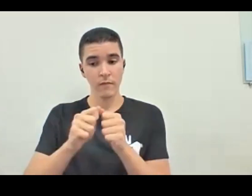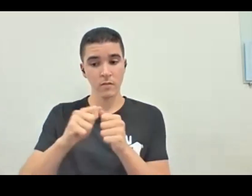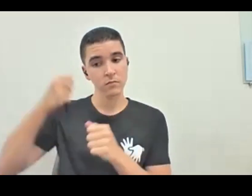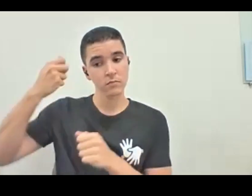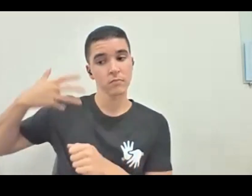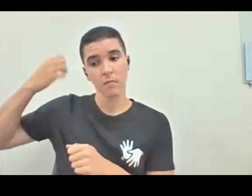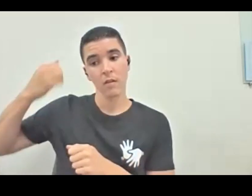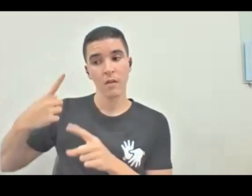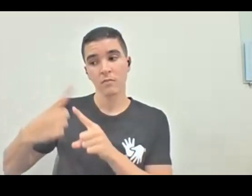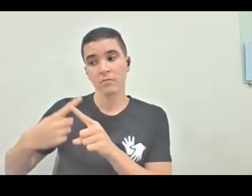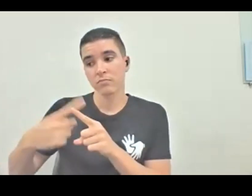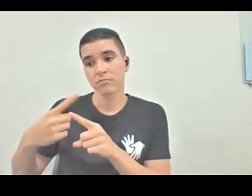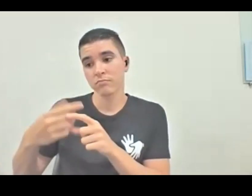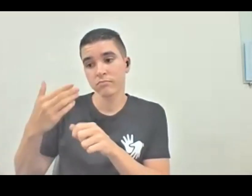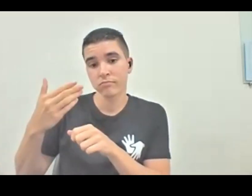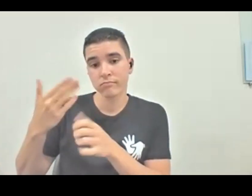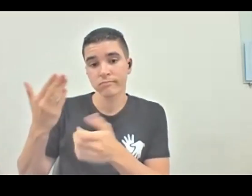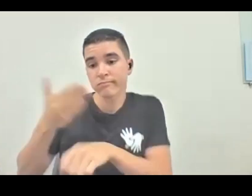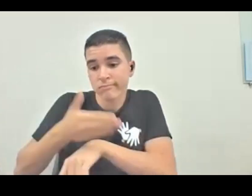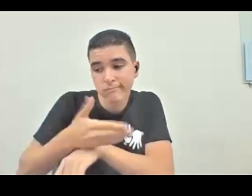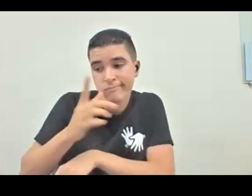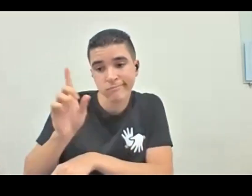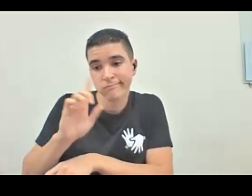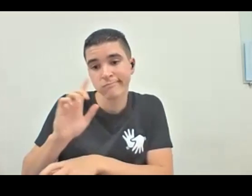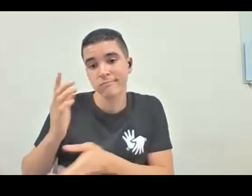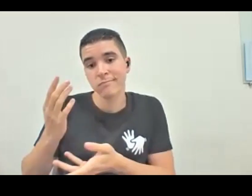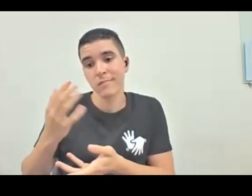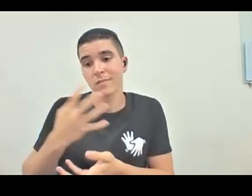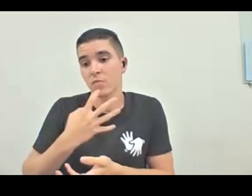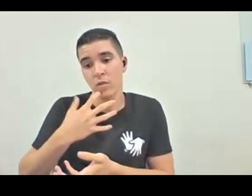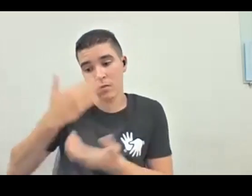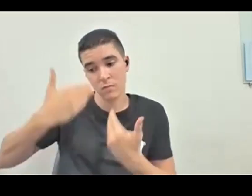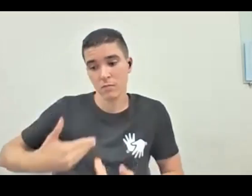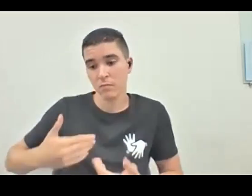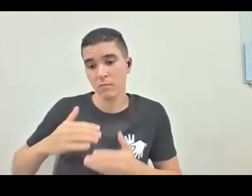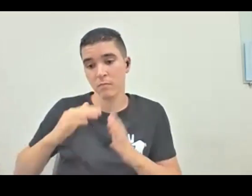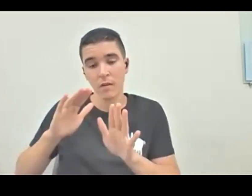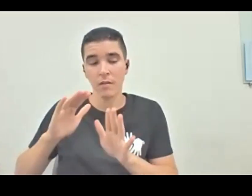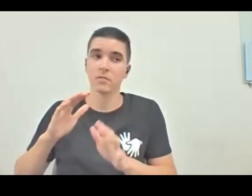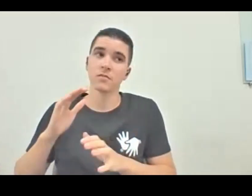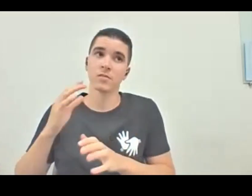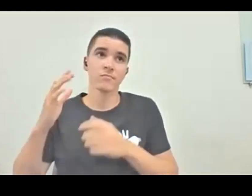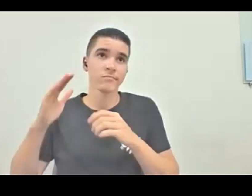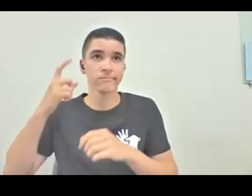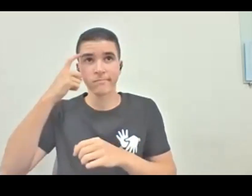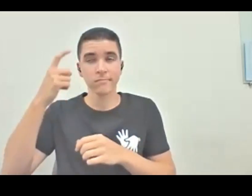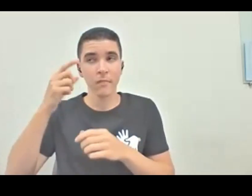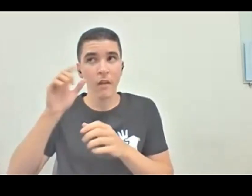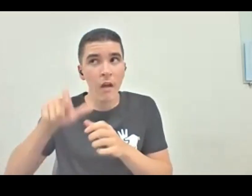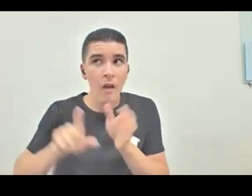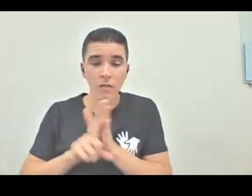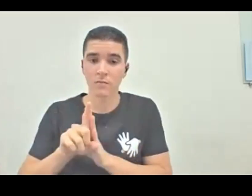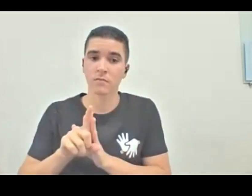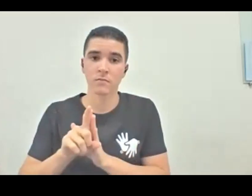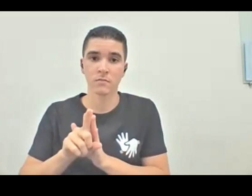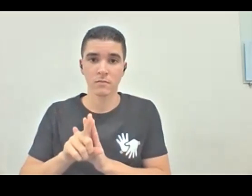nos chegam muito isso, né, como a gente conhece muita gente, a gente sabe pra quem perguntar, né, então a gente tá aqui faz